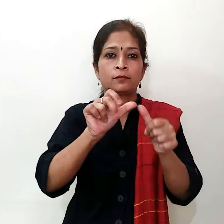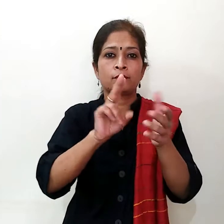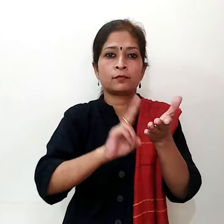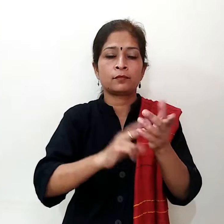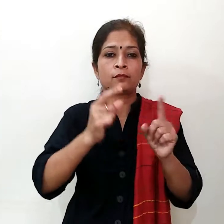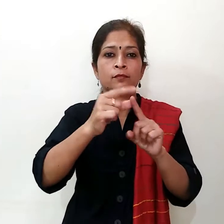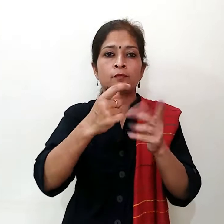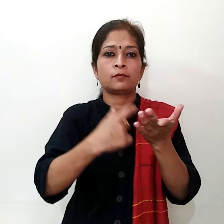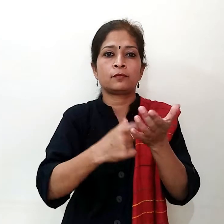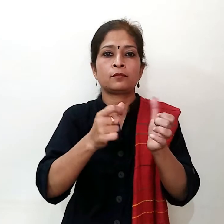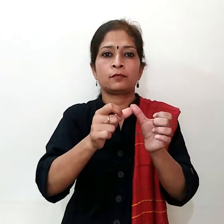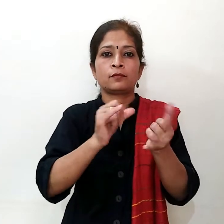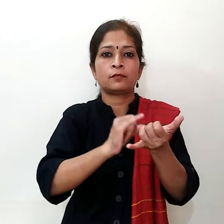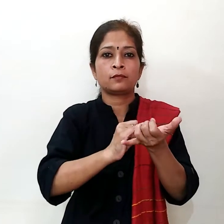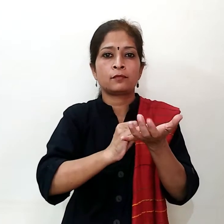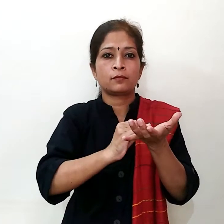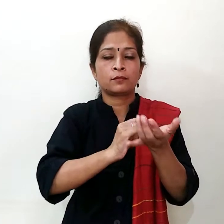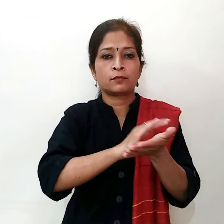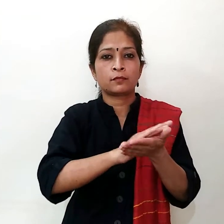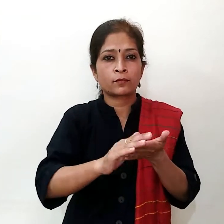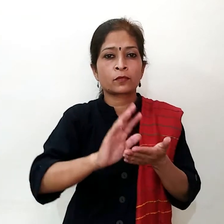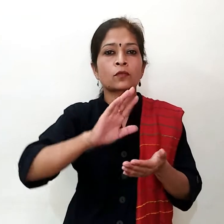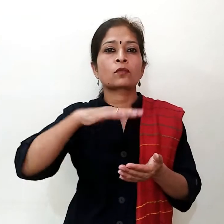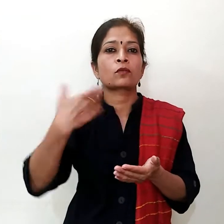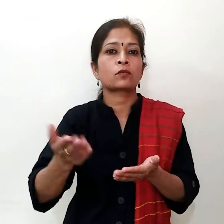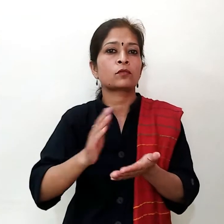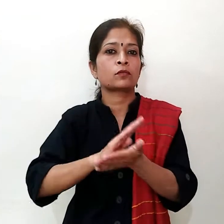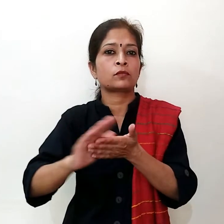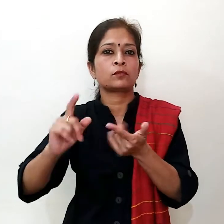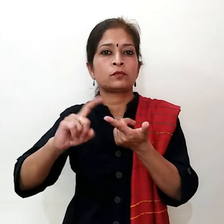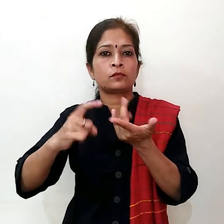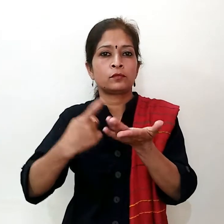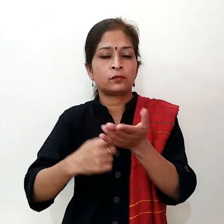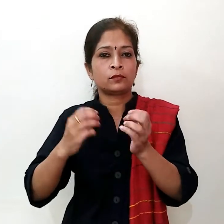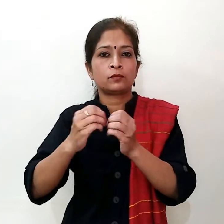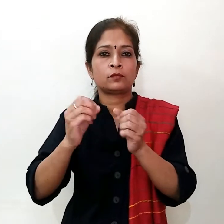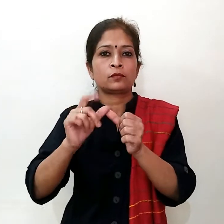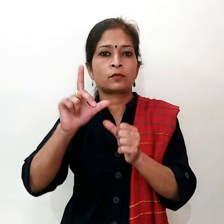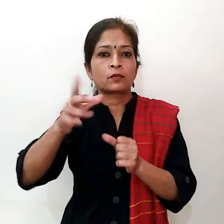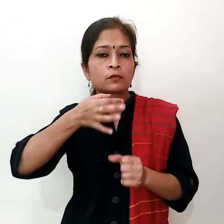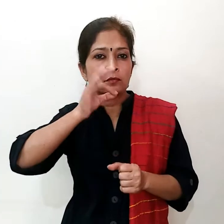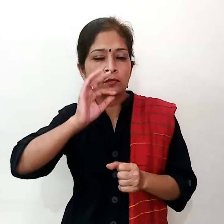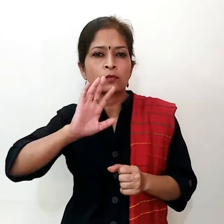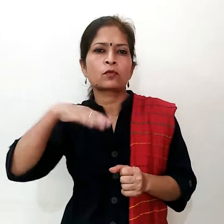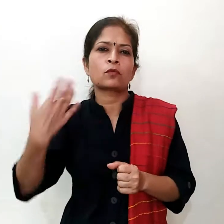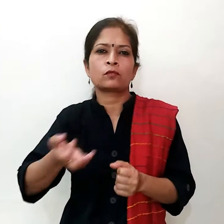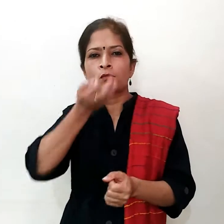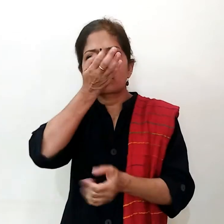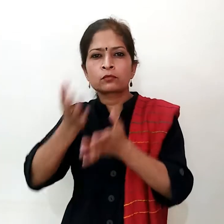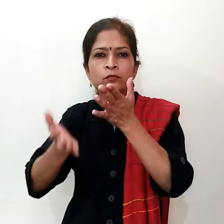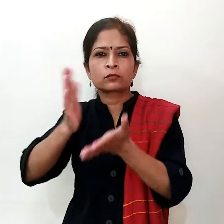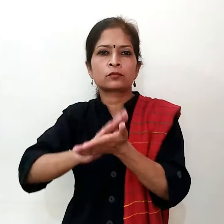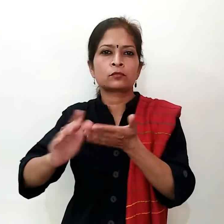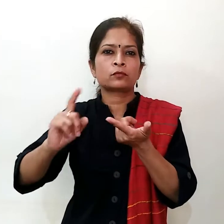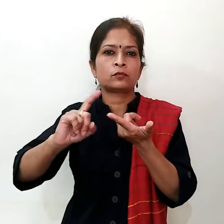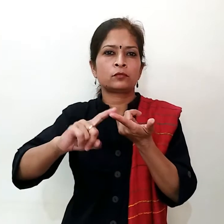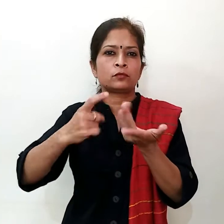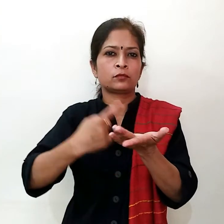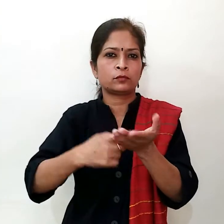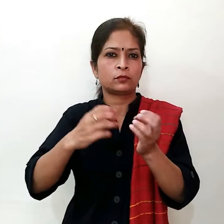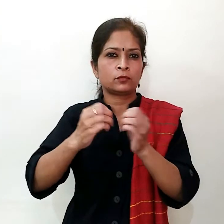दिन में एक से दो बार घरबल, चाय या फिर काड़ा बना कर पी, काड़ा बनाने के लिए हम लोग तुलसी,